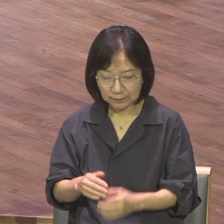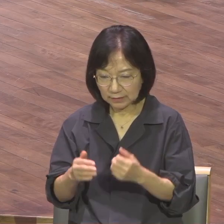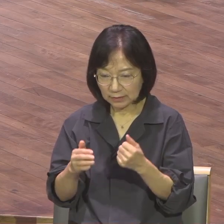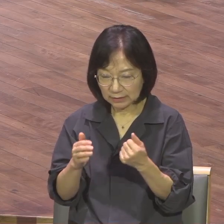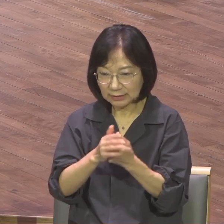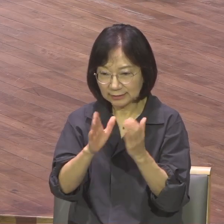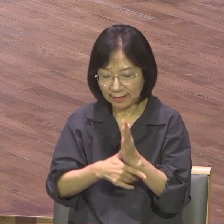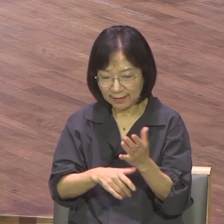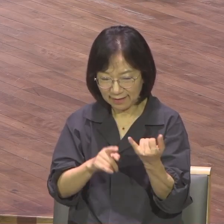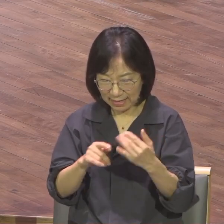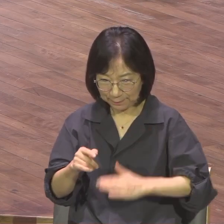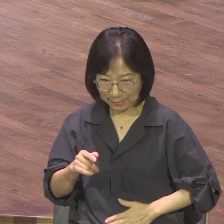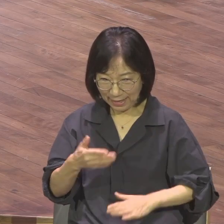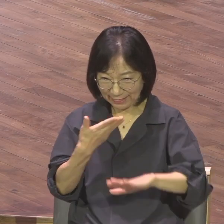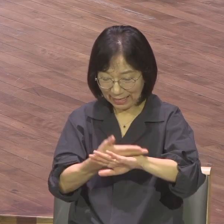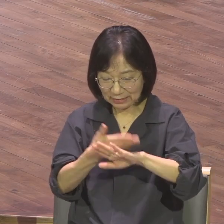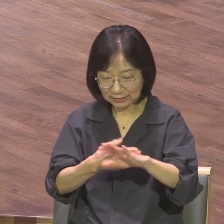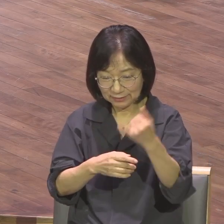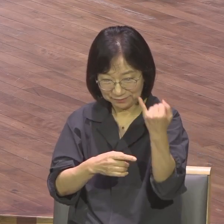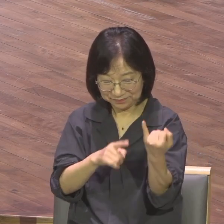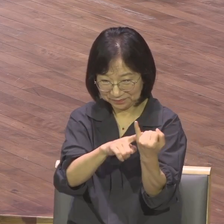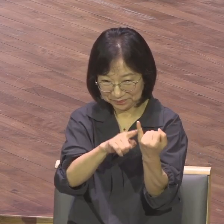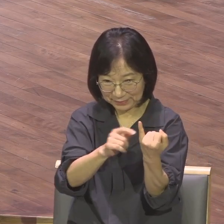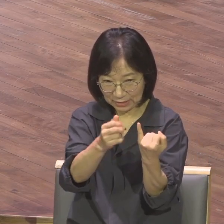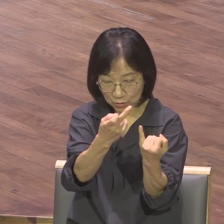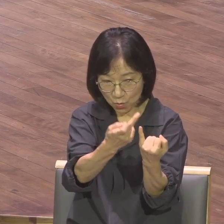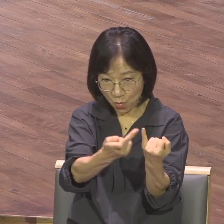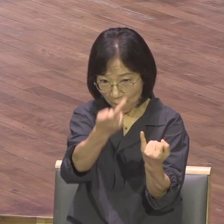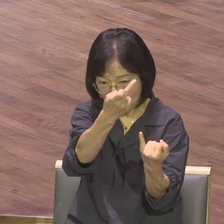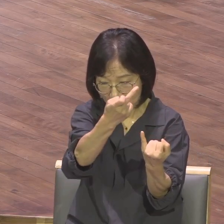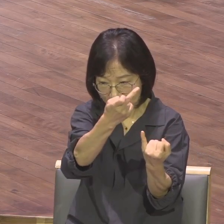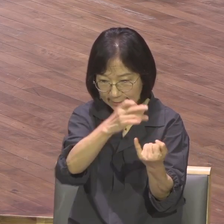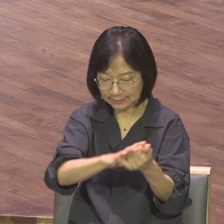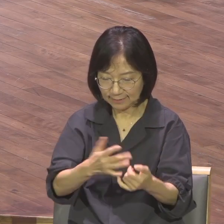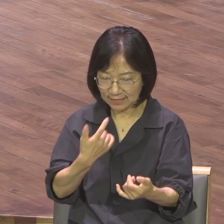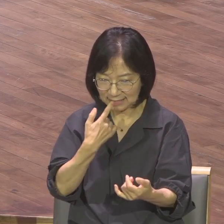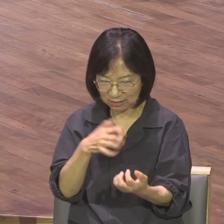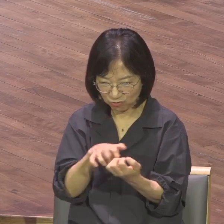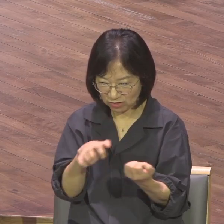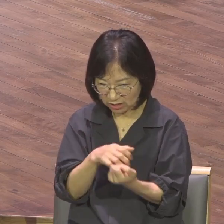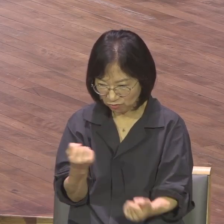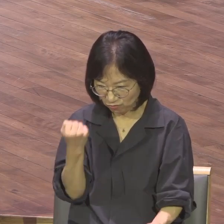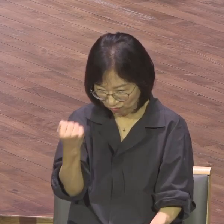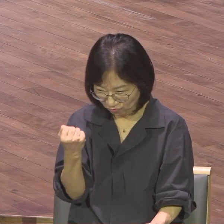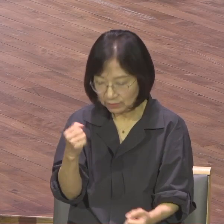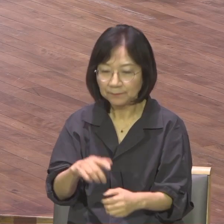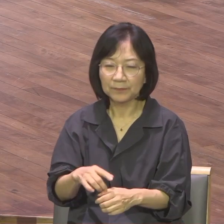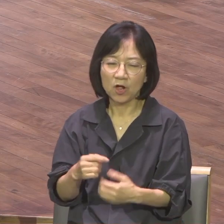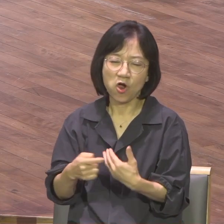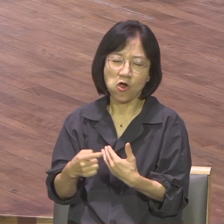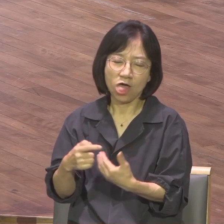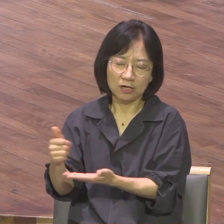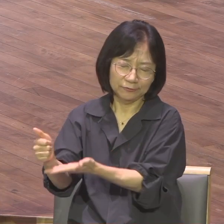보복을 위해서 왕자들을 다 불러 모아 초청한 다음에 파티를 열어가지고 칼로 처참하게 다 쳐죽입니다